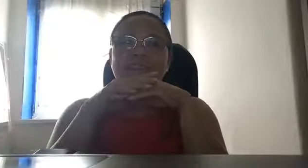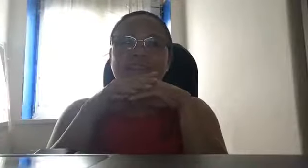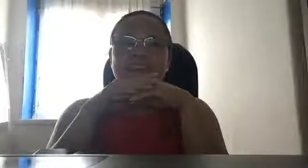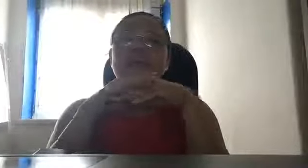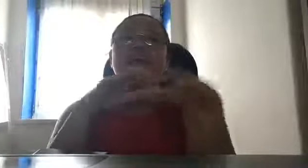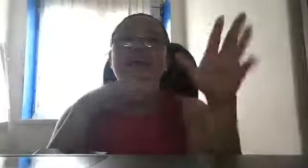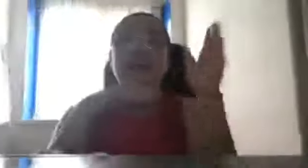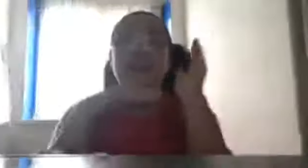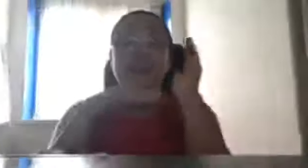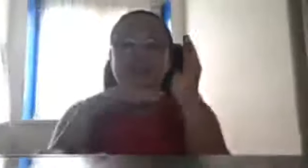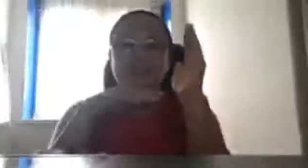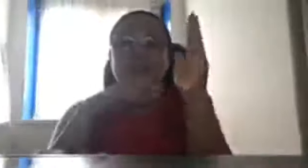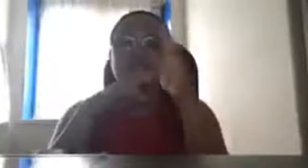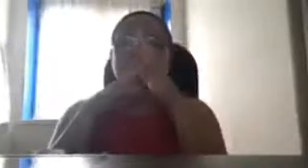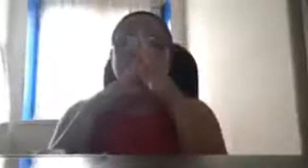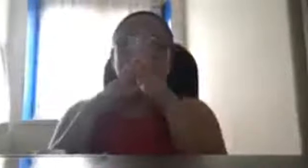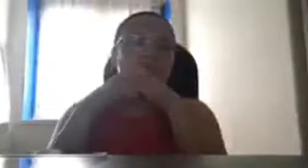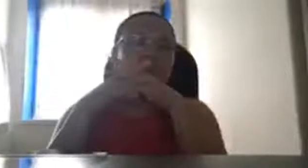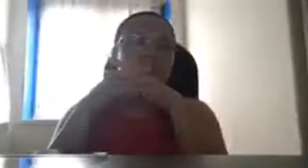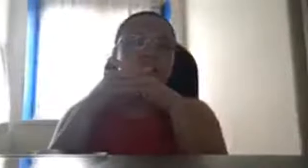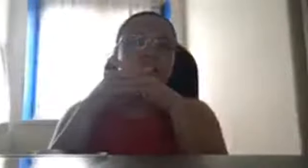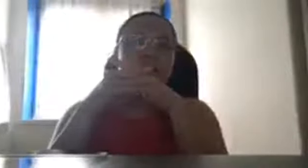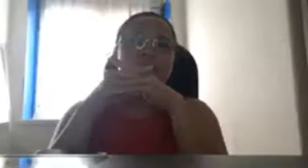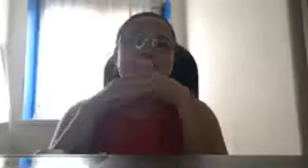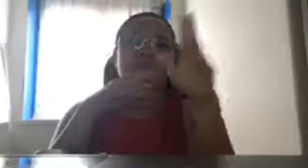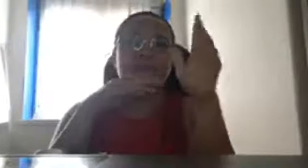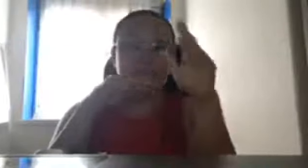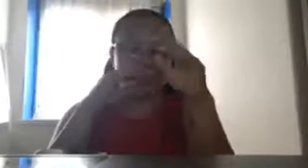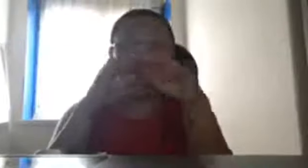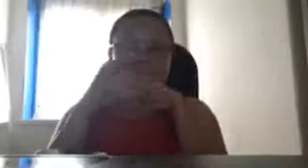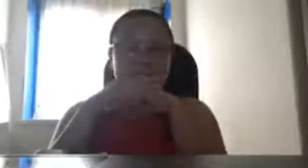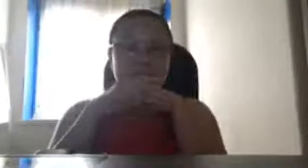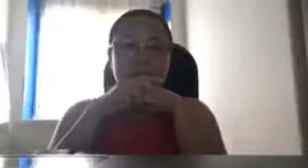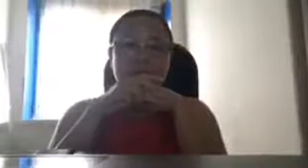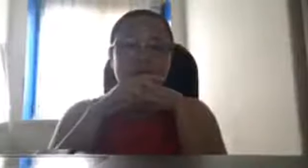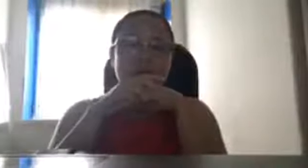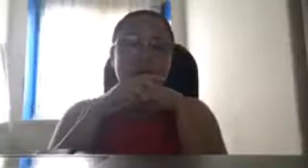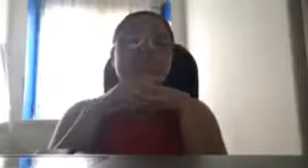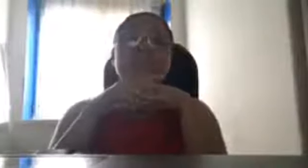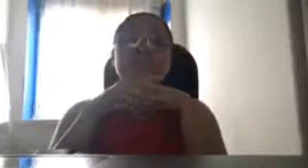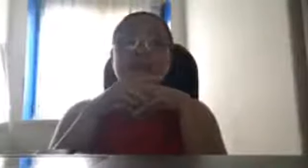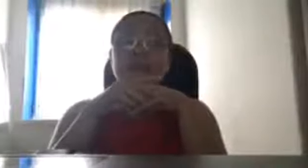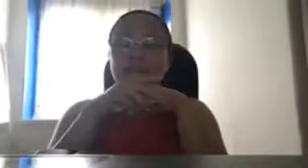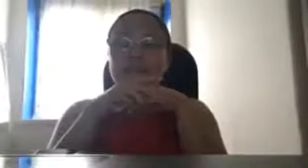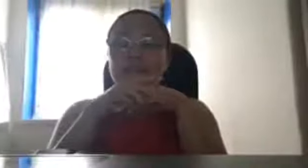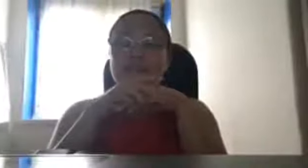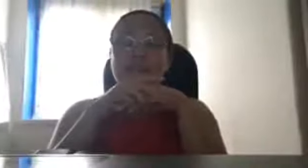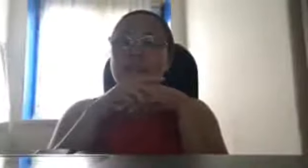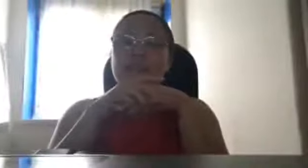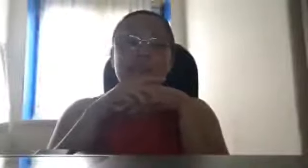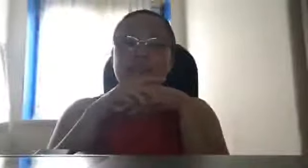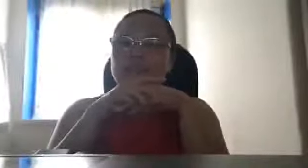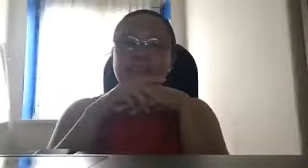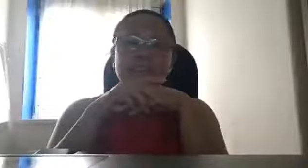kaya, yun, yun lang po ang masasabi ko doon, sa mga, ating mga activist, kasi,